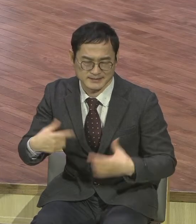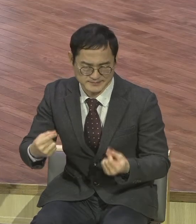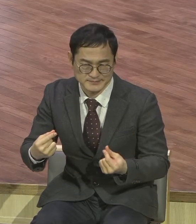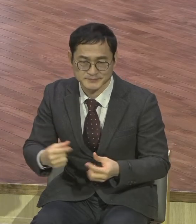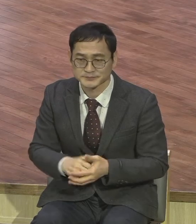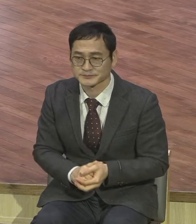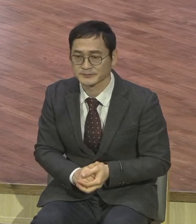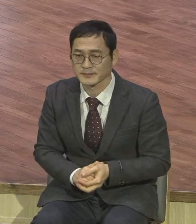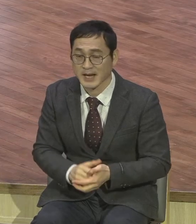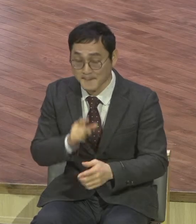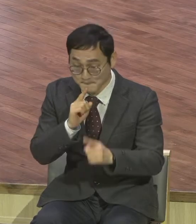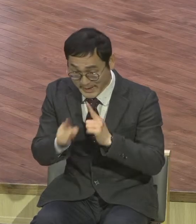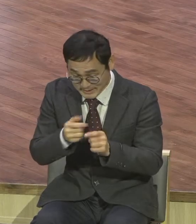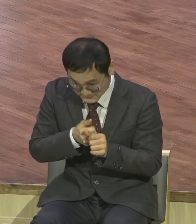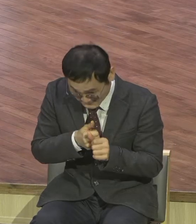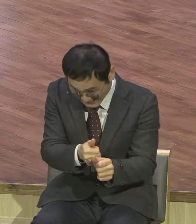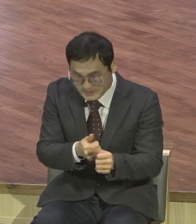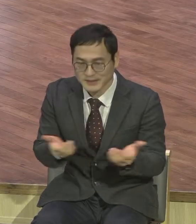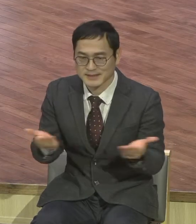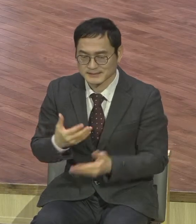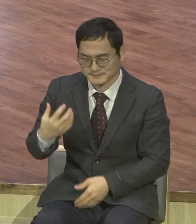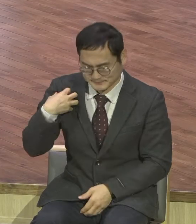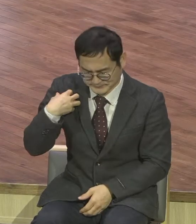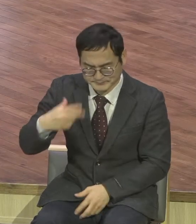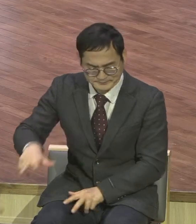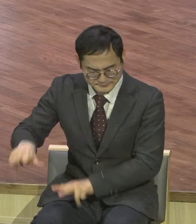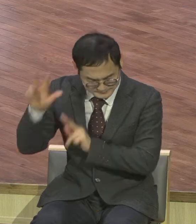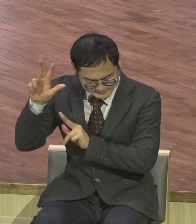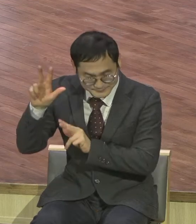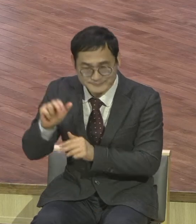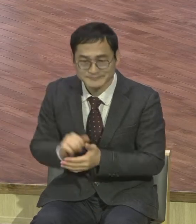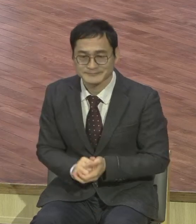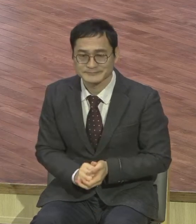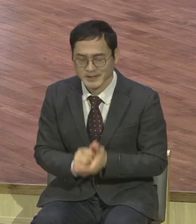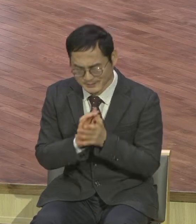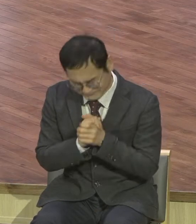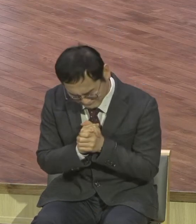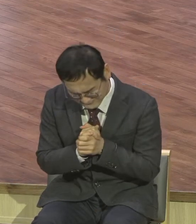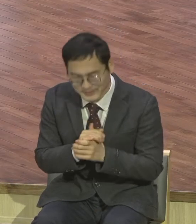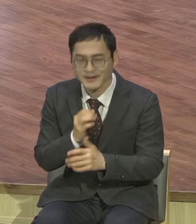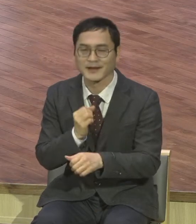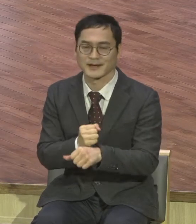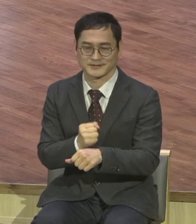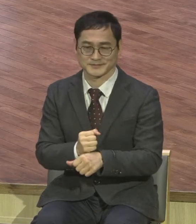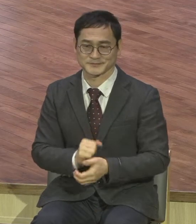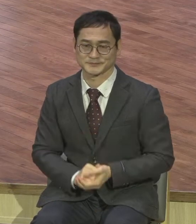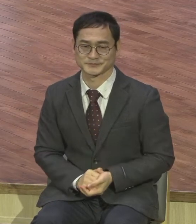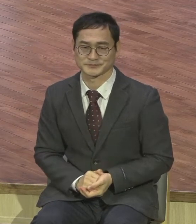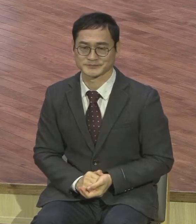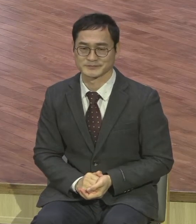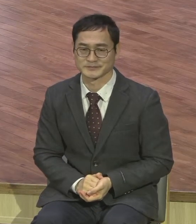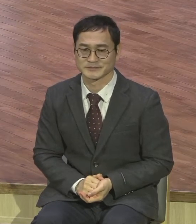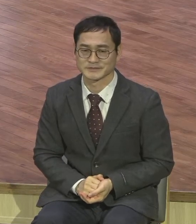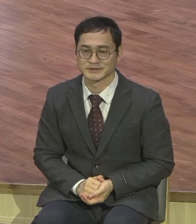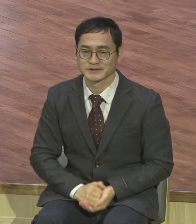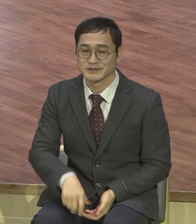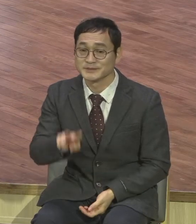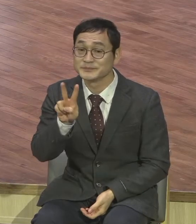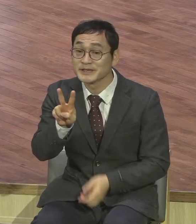의해서 직분을 감당하겠습니다. 묵상하는 것입니다. 말씀 부인은 비전인데 내가 붙잡은